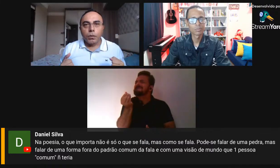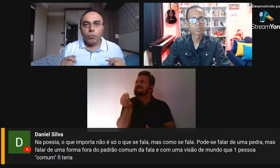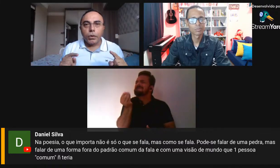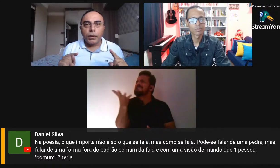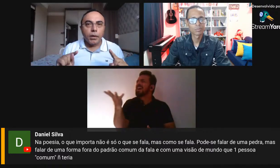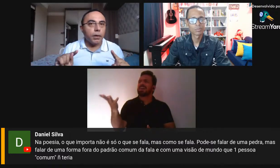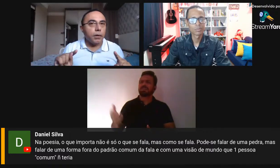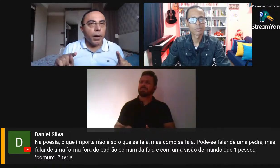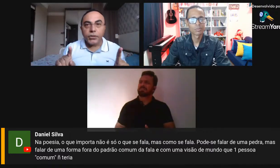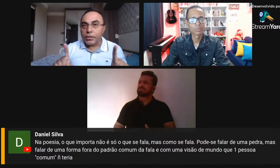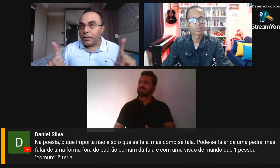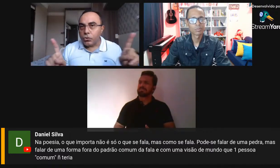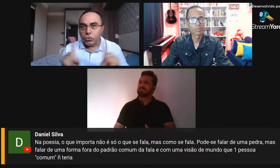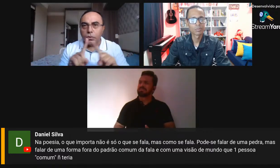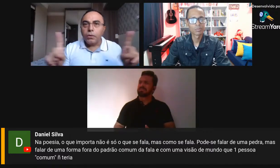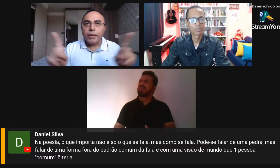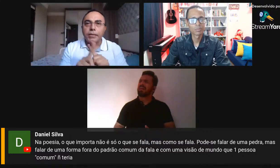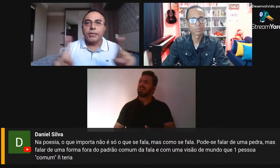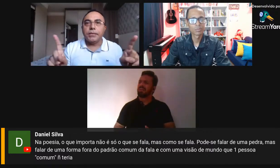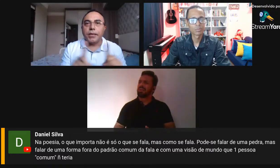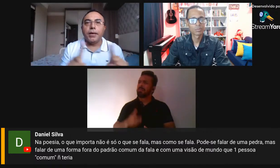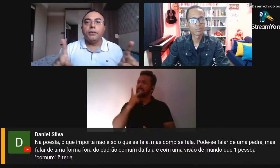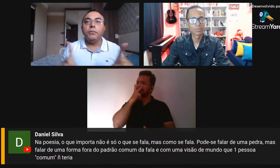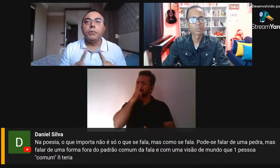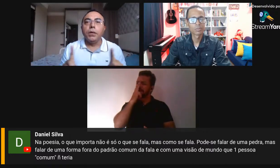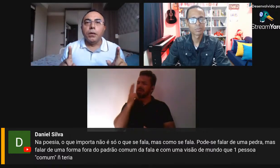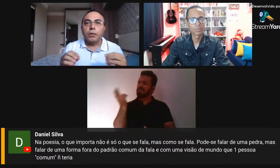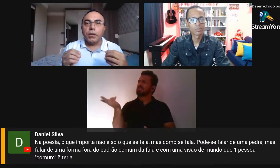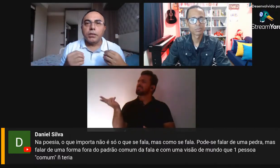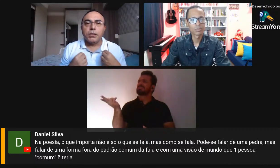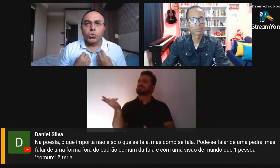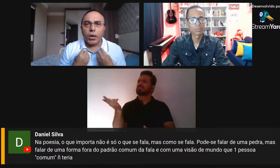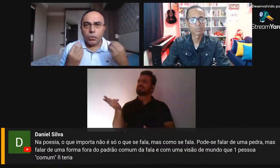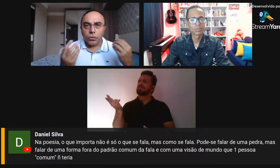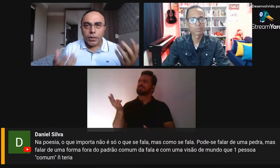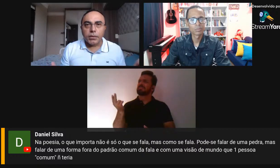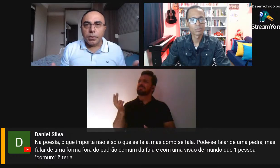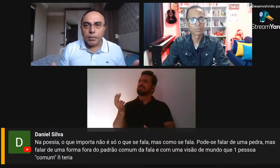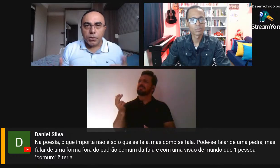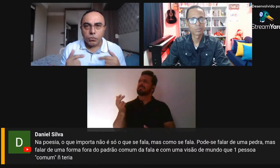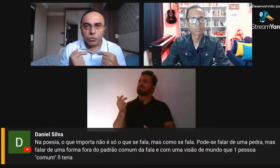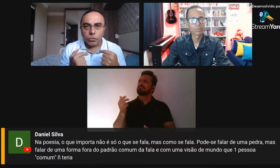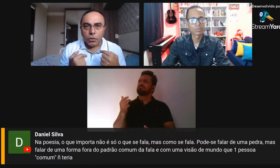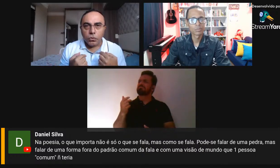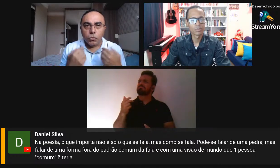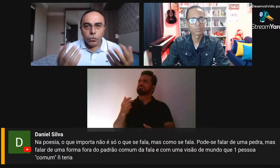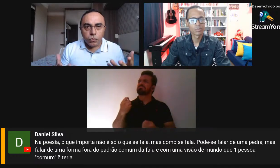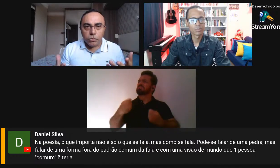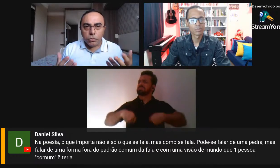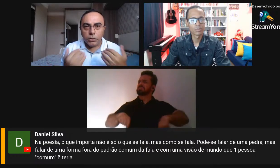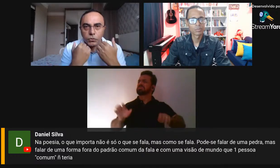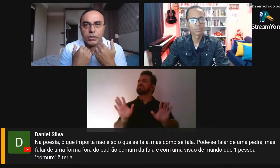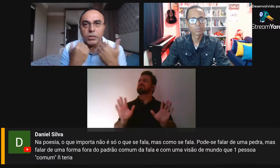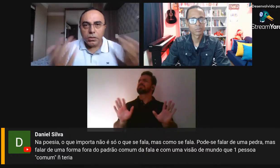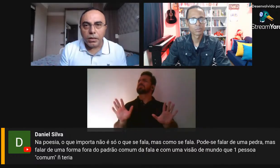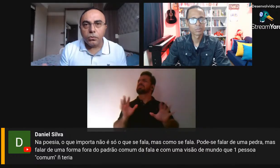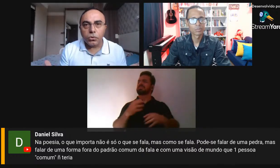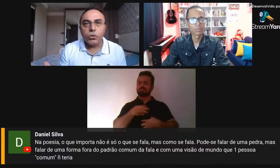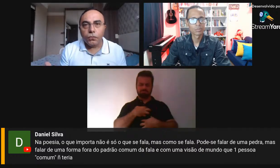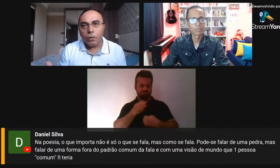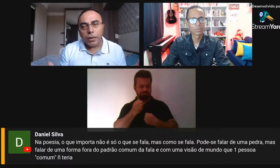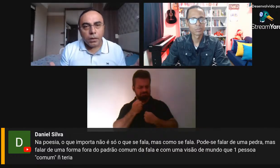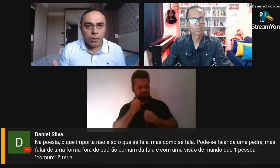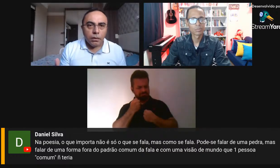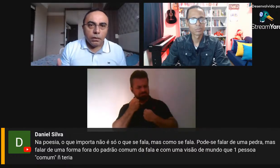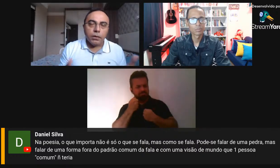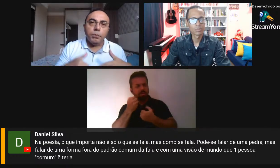porque acha que isso não é necessário, tem que ser só a crueza mesmo do mundo, e você dizendo